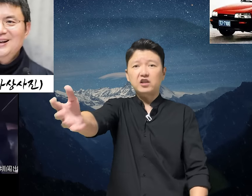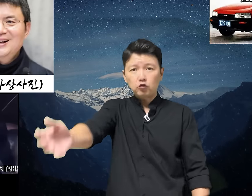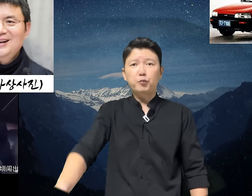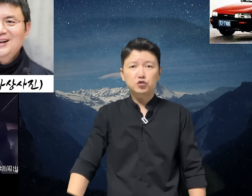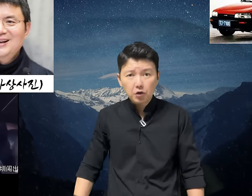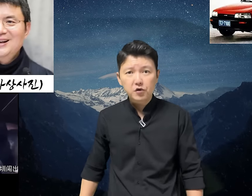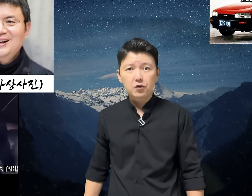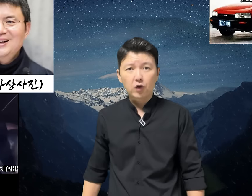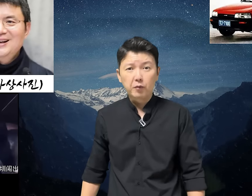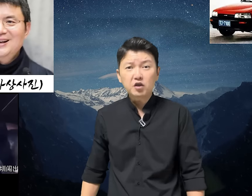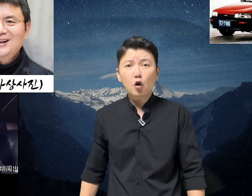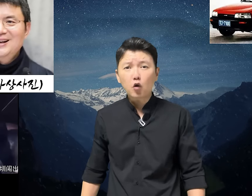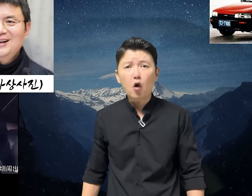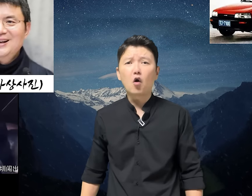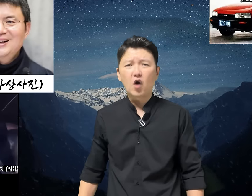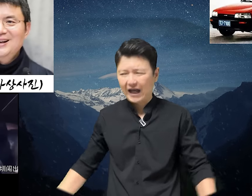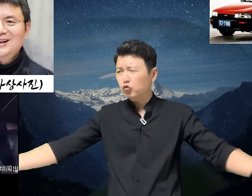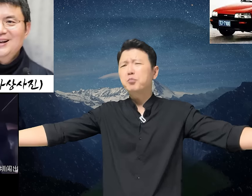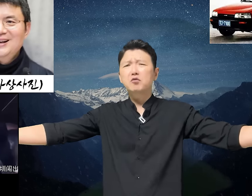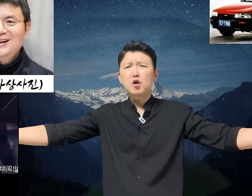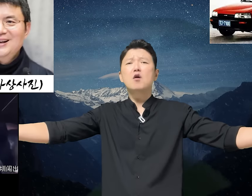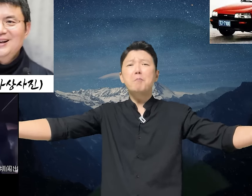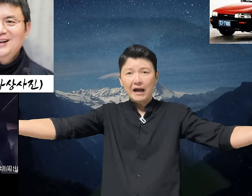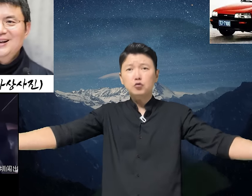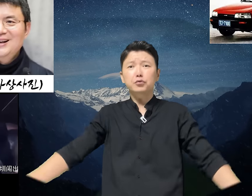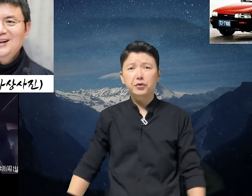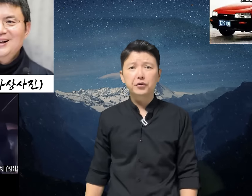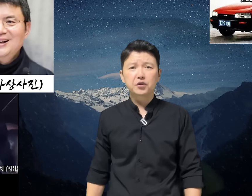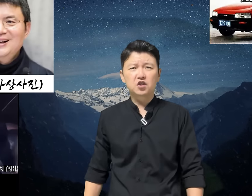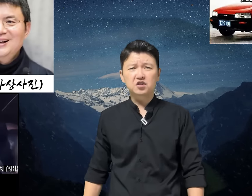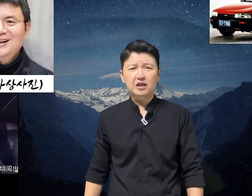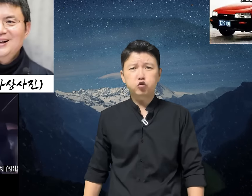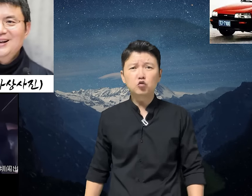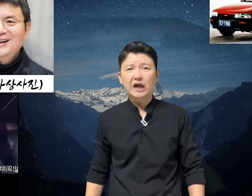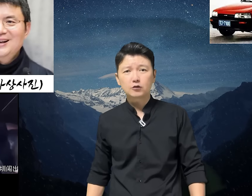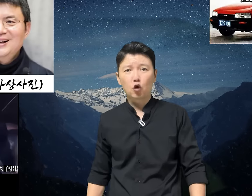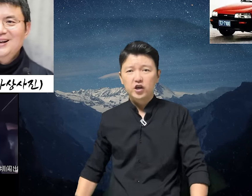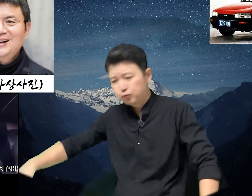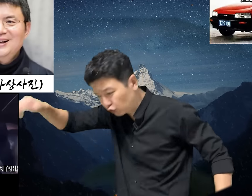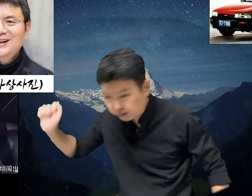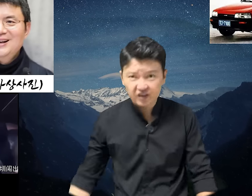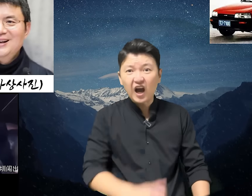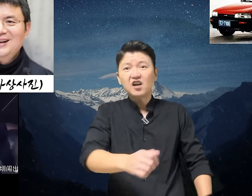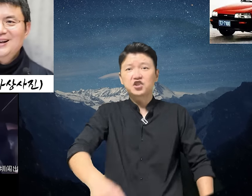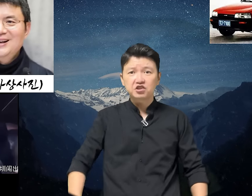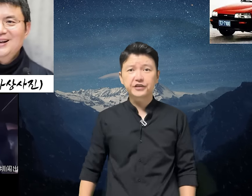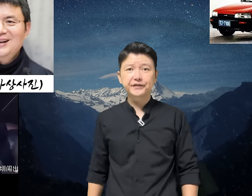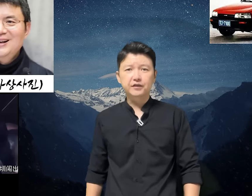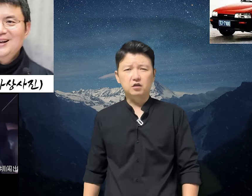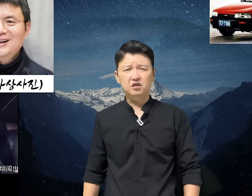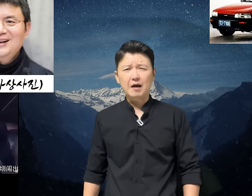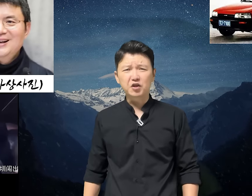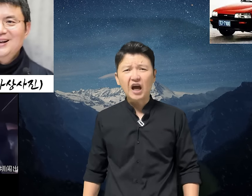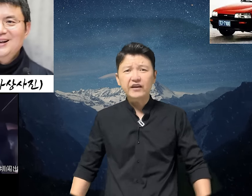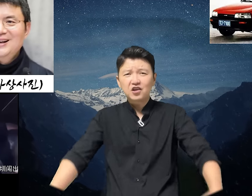나눠보죠 뭐. 되면 좋고 안 되면 뭐 말고요. 그러다 퉁 닿아도 이 무릎을 탁 치는데 그렇다면 딸거